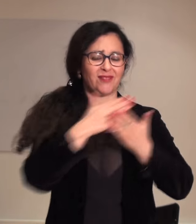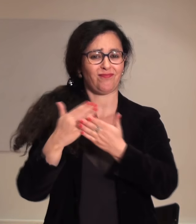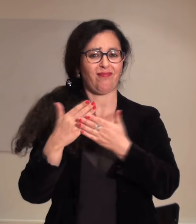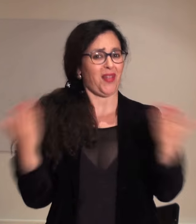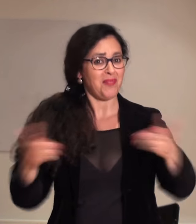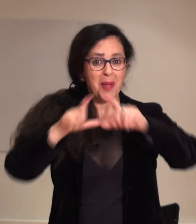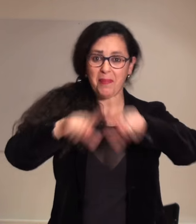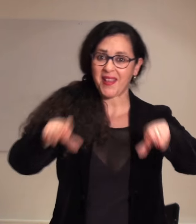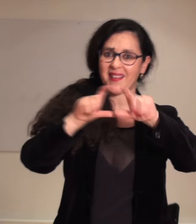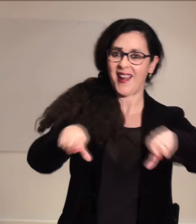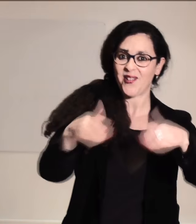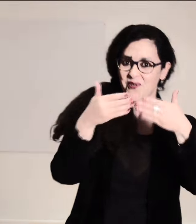La billetterie est ouverte !